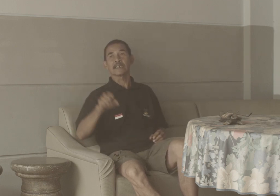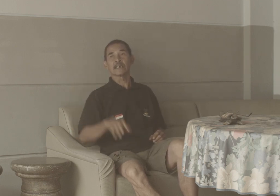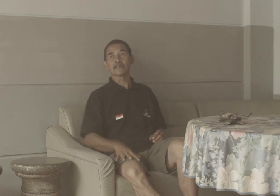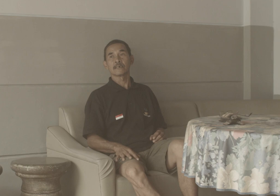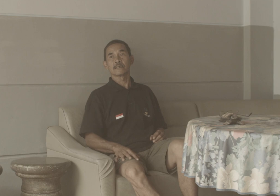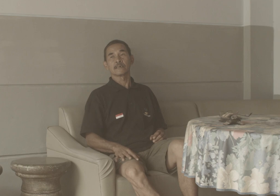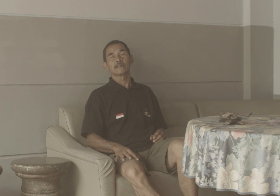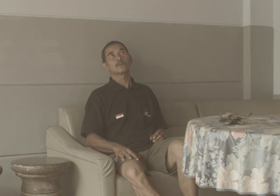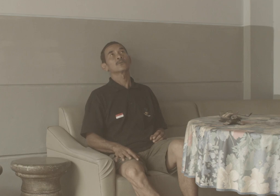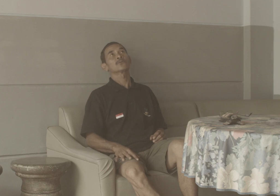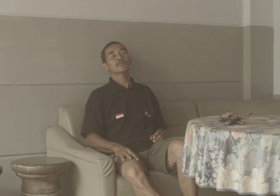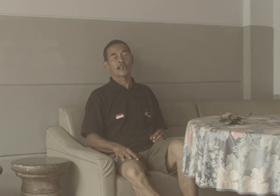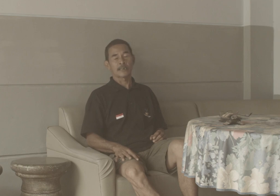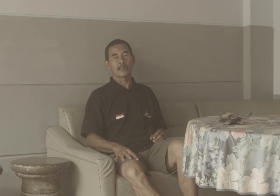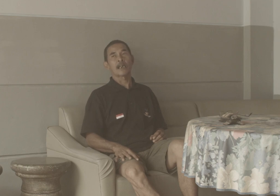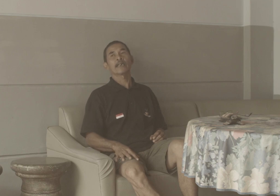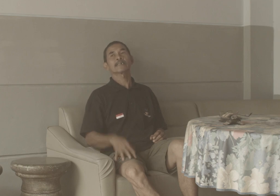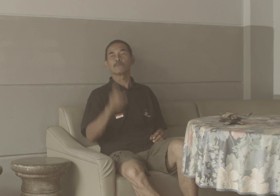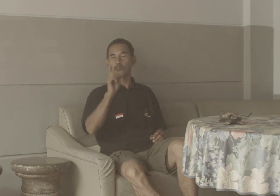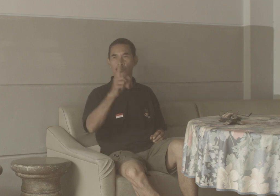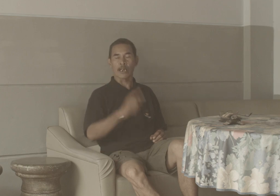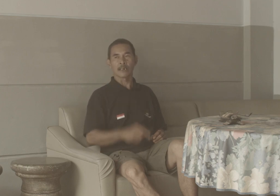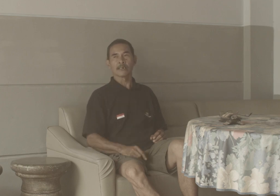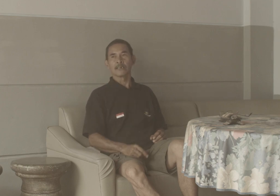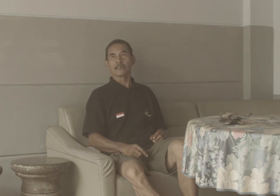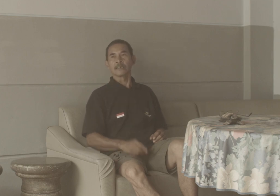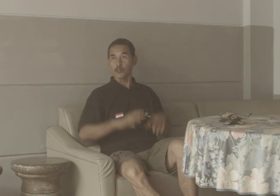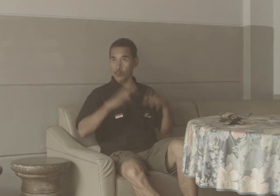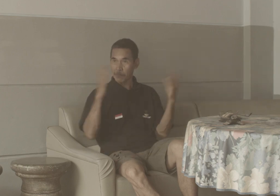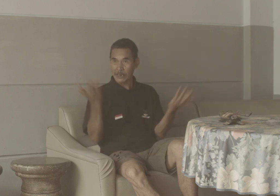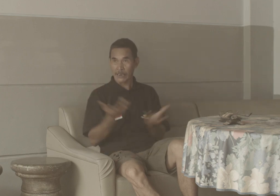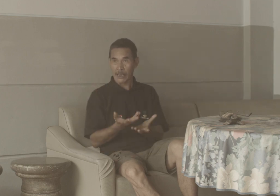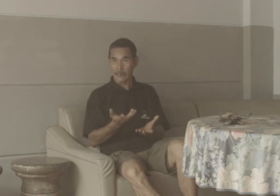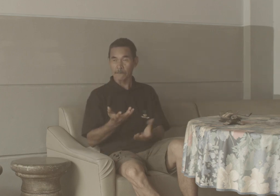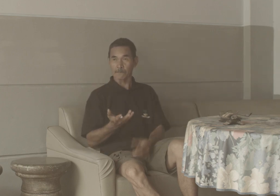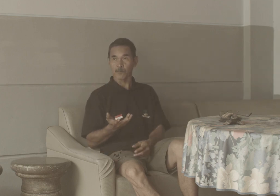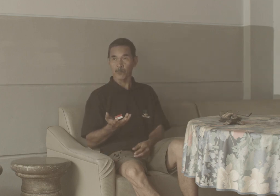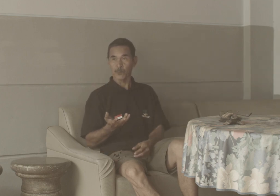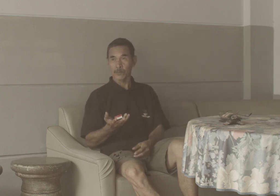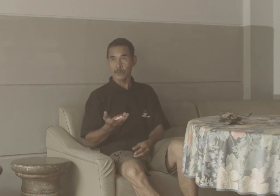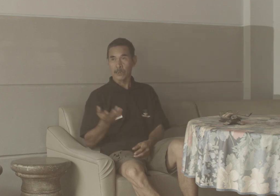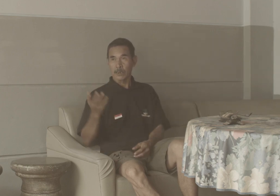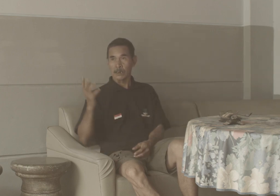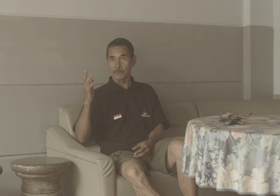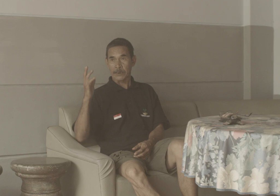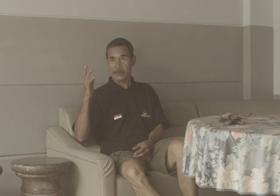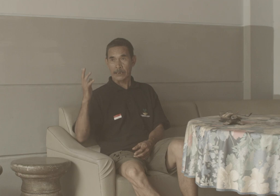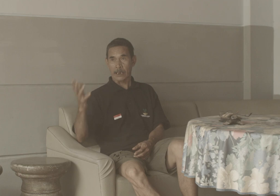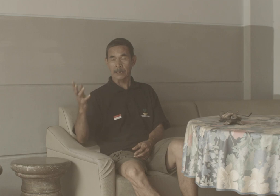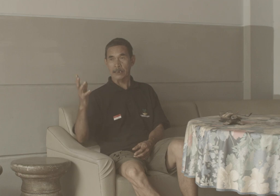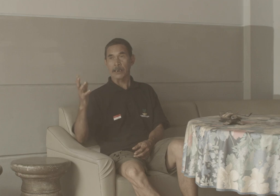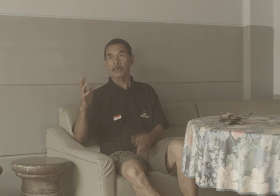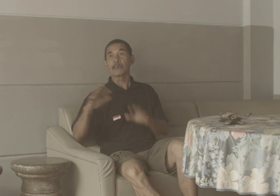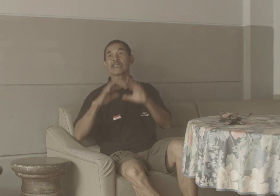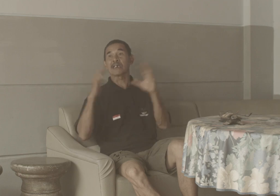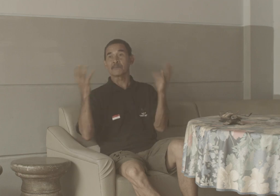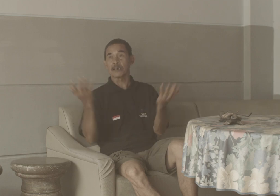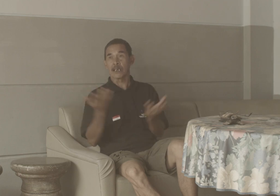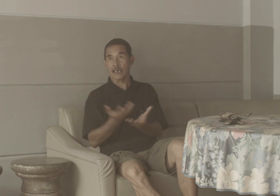Oh Iya Akhirnya Muncul Itu Kepercayaan Kepercayaan Daripada Masyarakat Bengkala